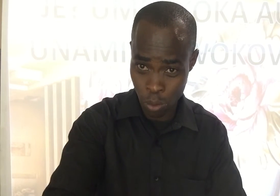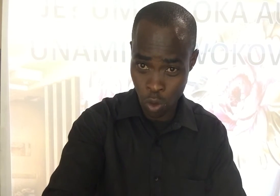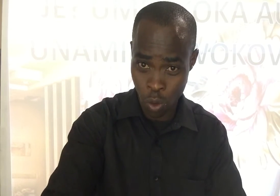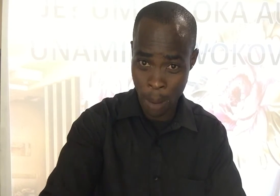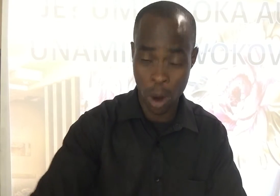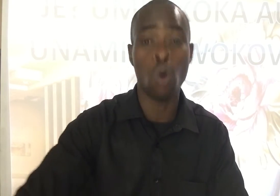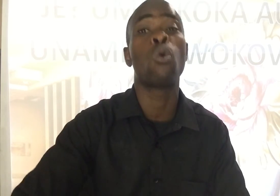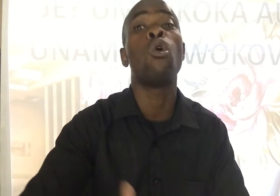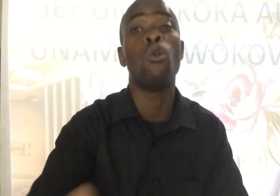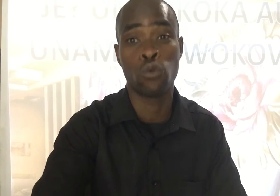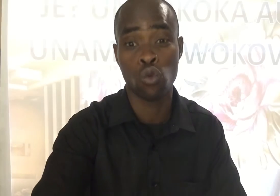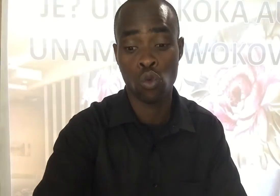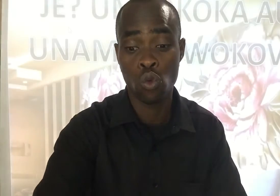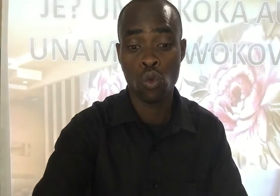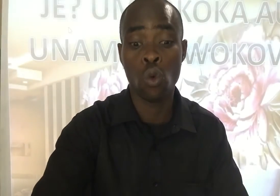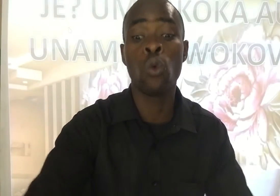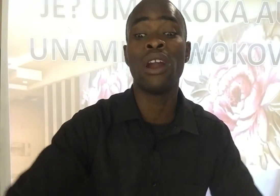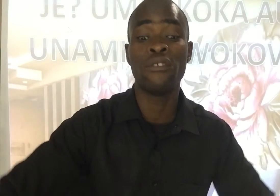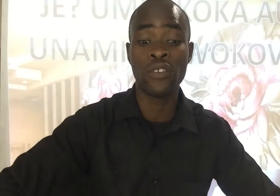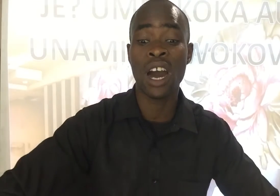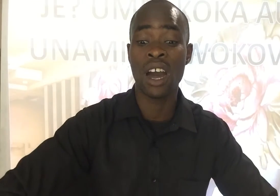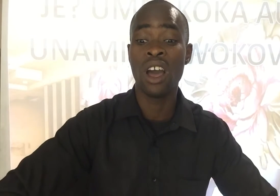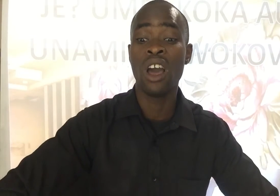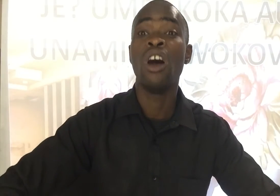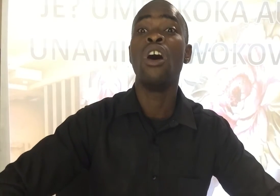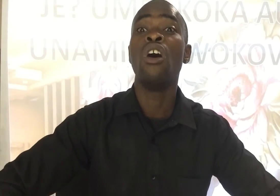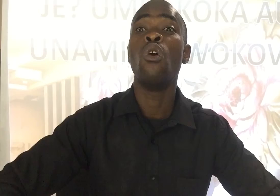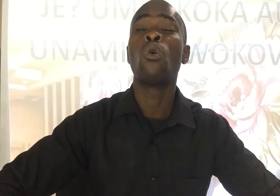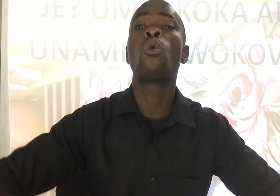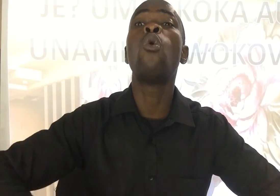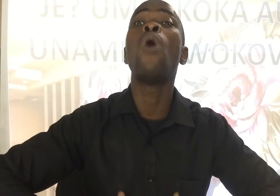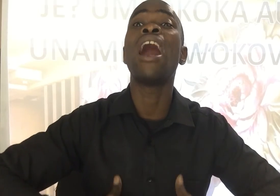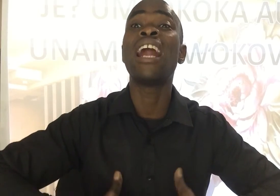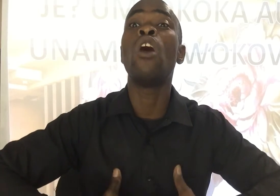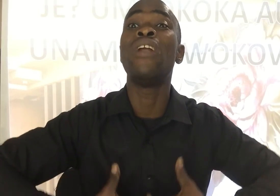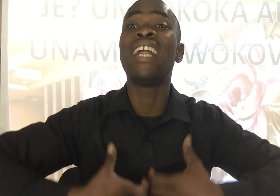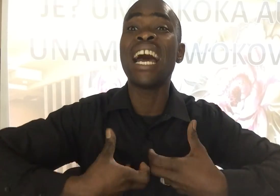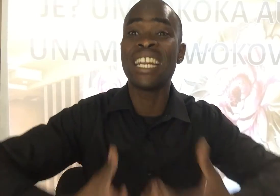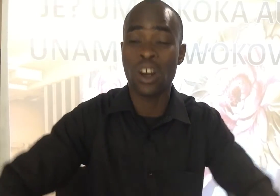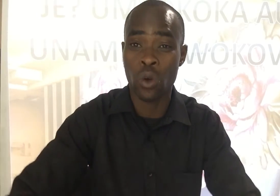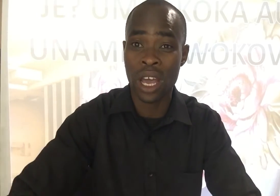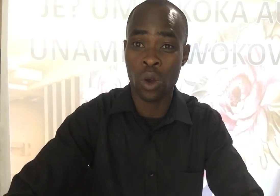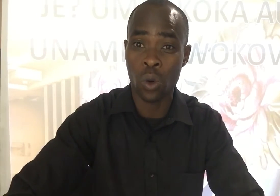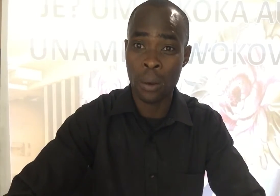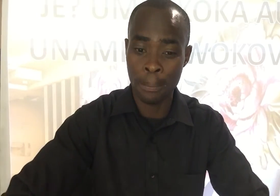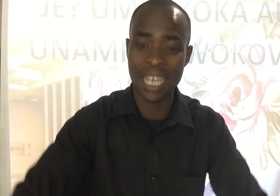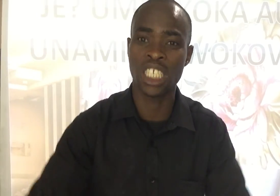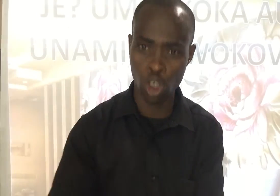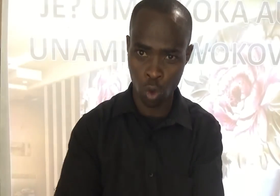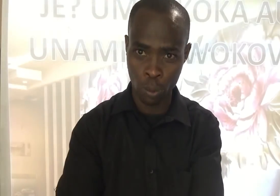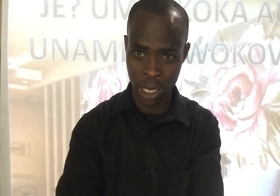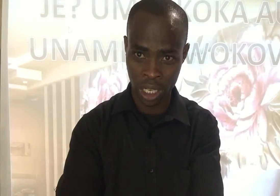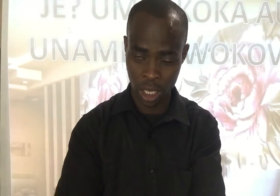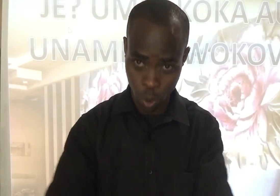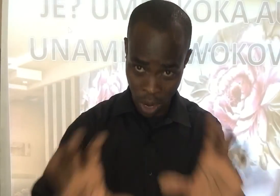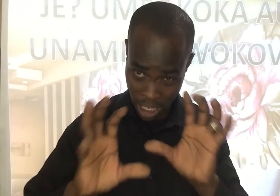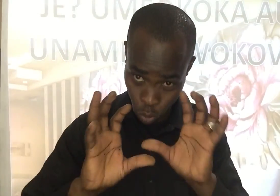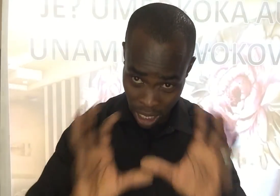la mungu Kwa mba Ukofu Unafa Kua na hondani ya roho yako Bali sio kumiliki Unaezu kwa